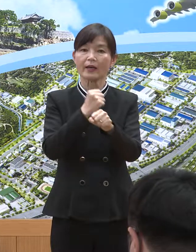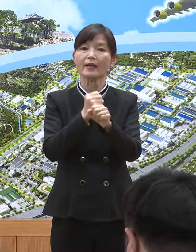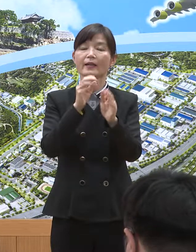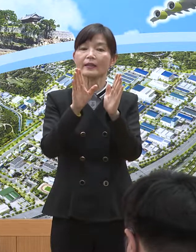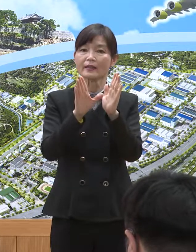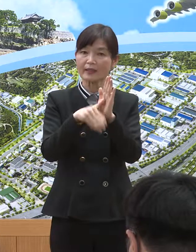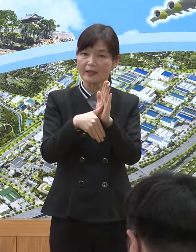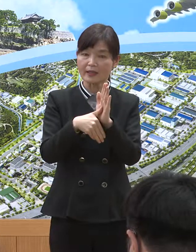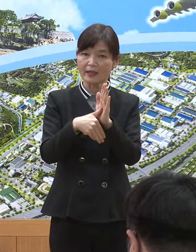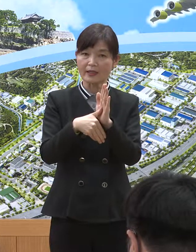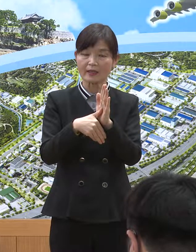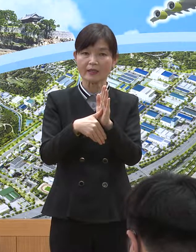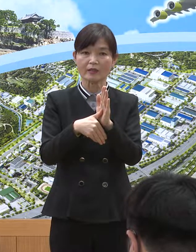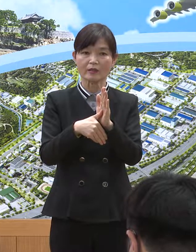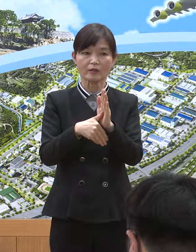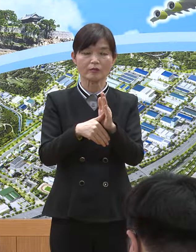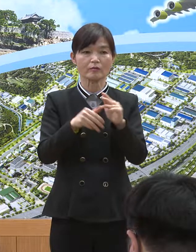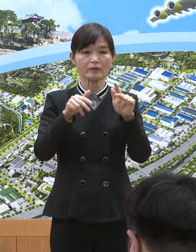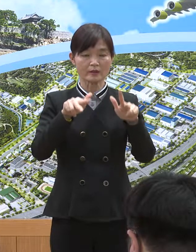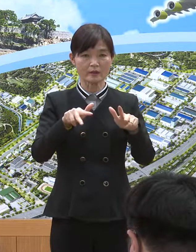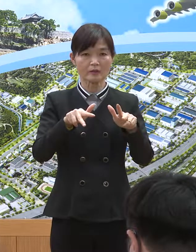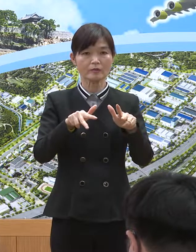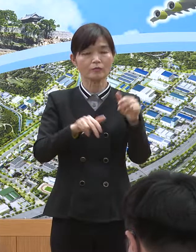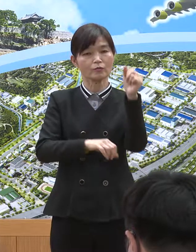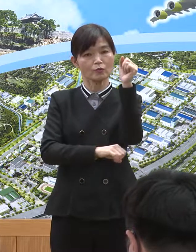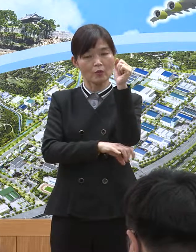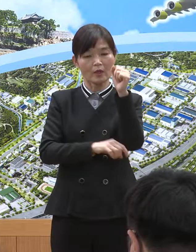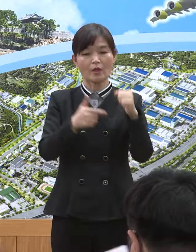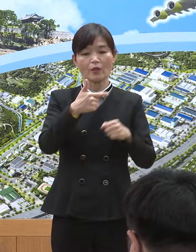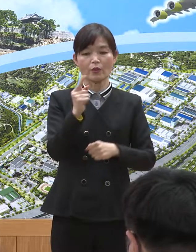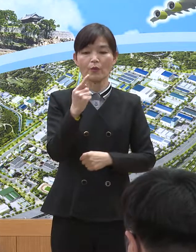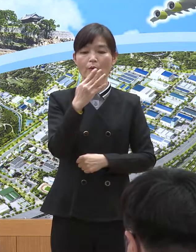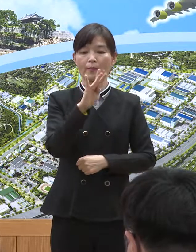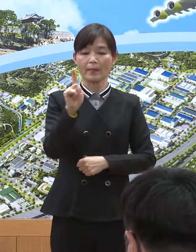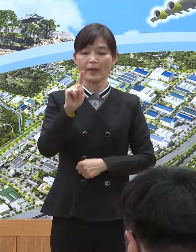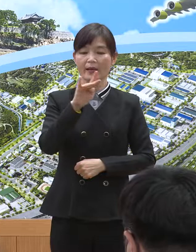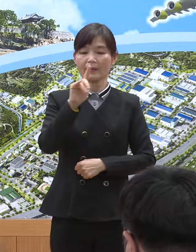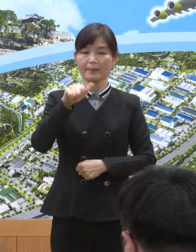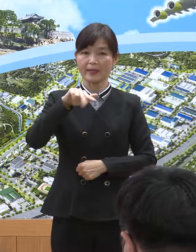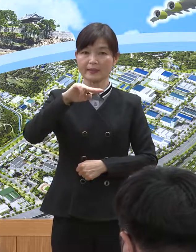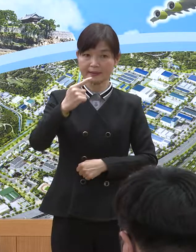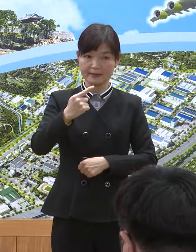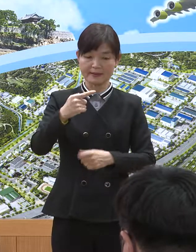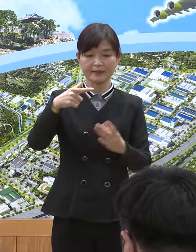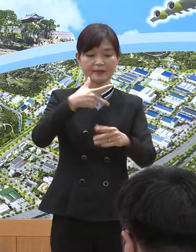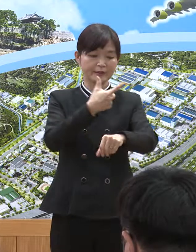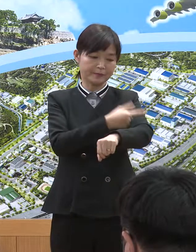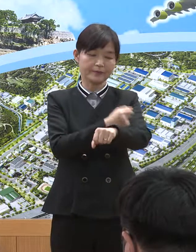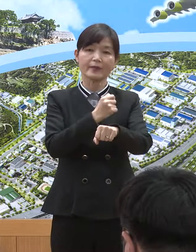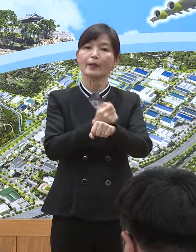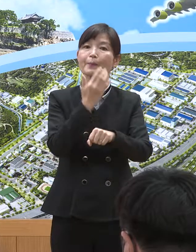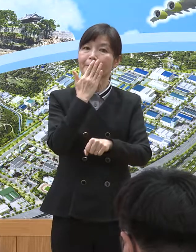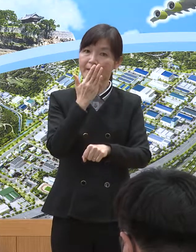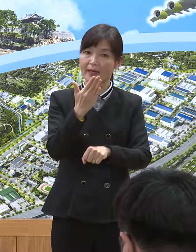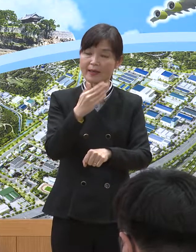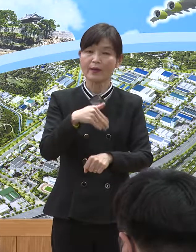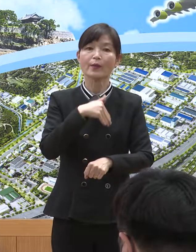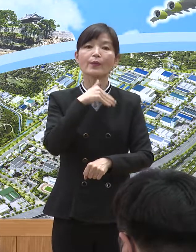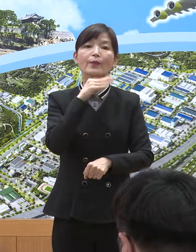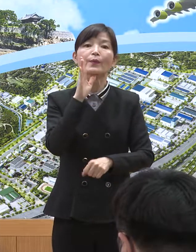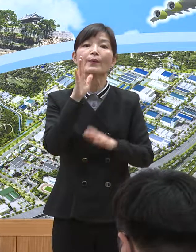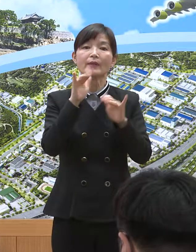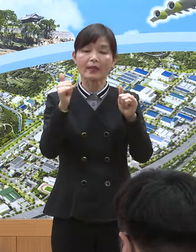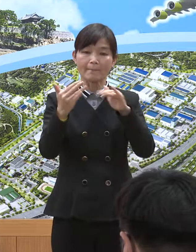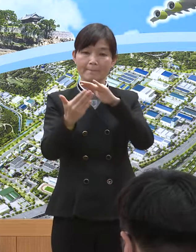백신 접종이 원칙이나 노바백스 백신도 선택 가능합니다. 어르신 당일